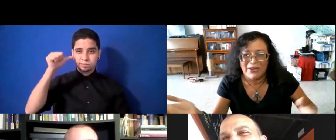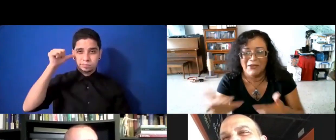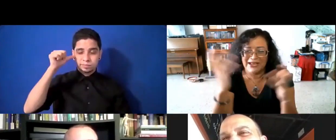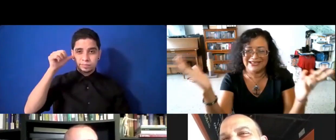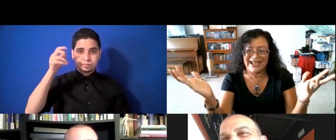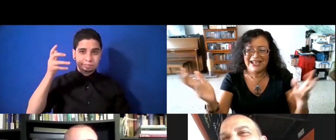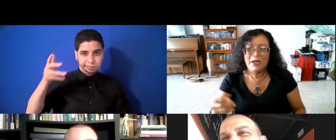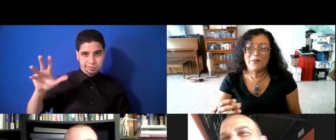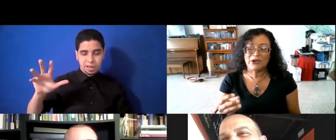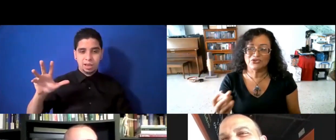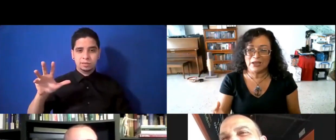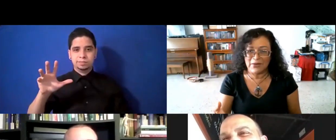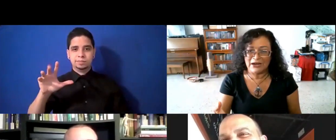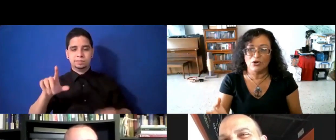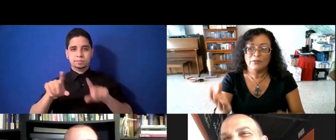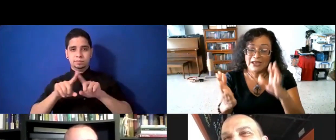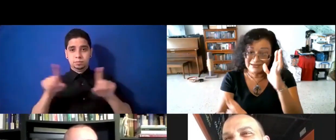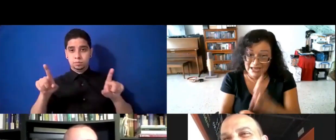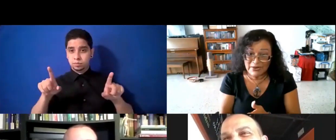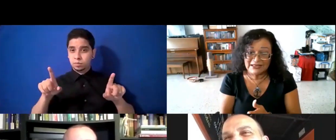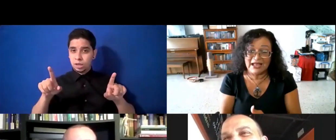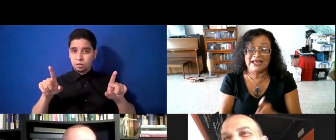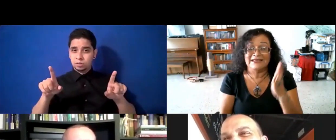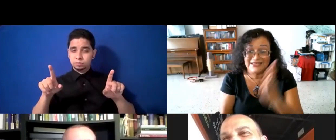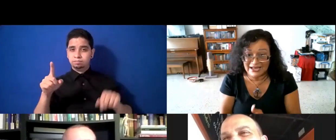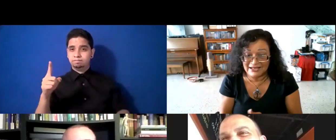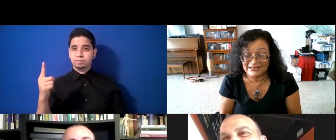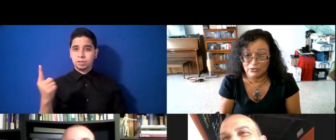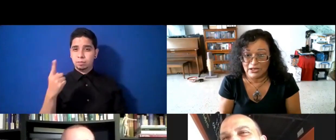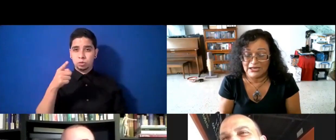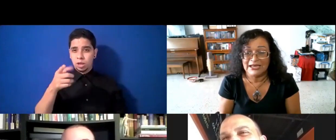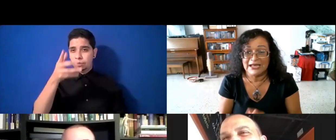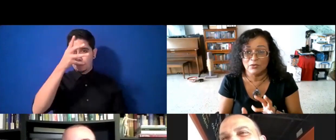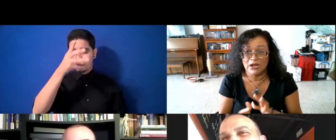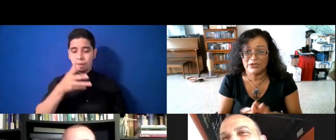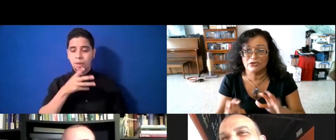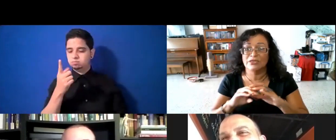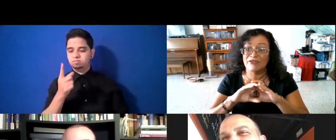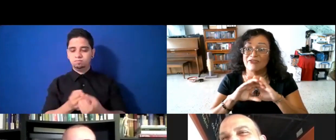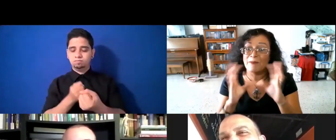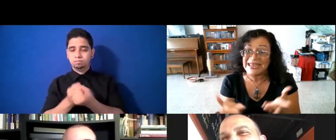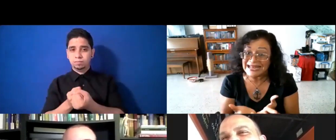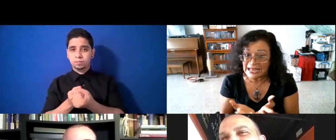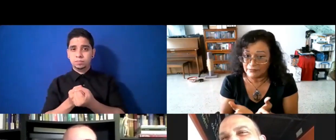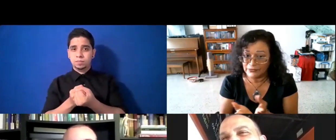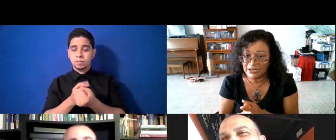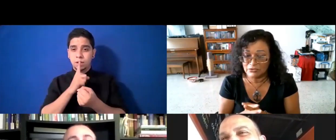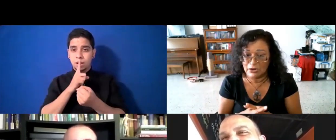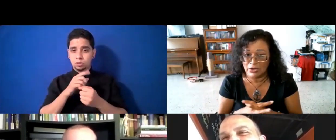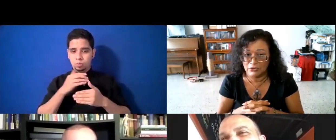pero, ya, pero sin embargo, siempre están ahí, siguen estando ahí, y es una cuestión de familia, y eso es algo que